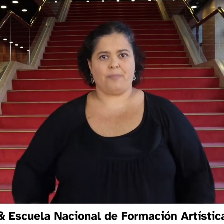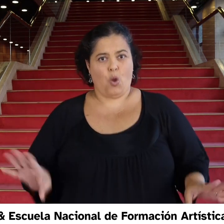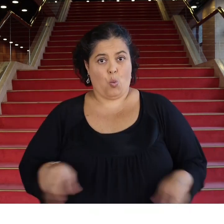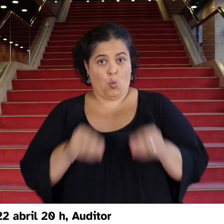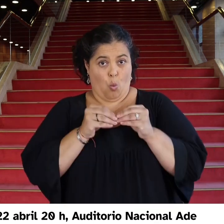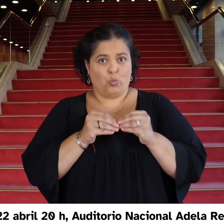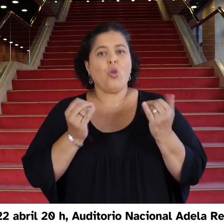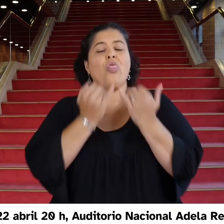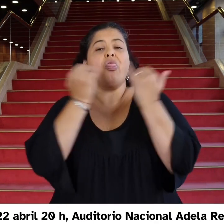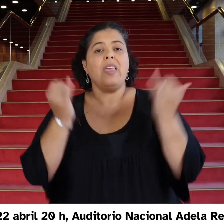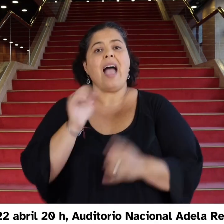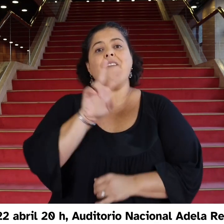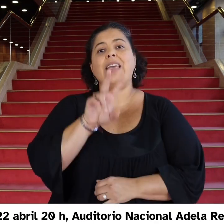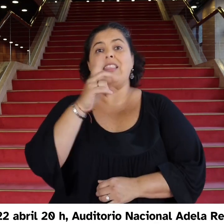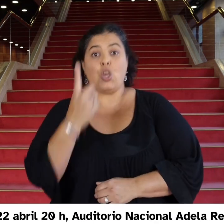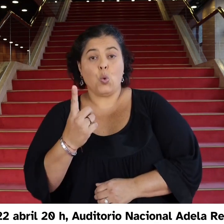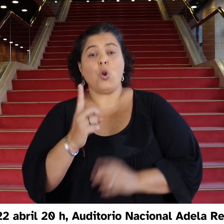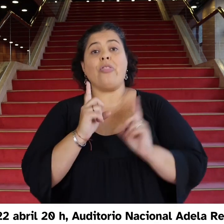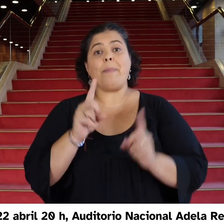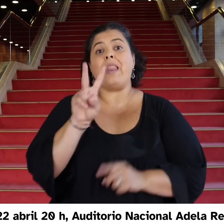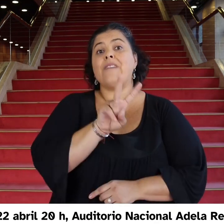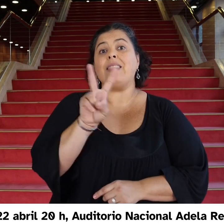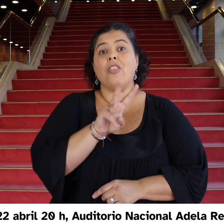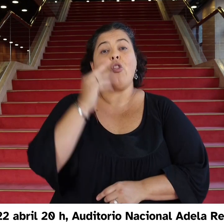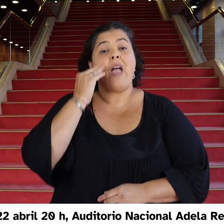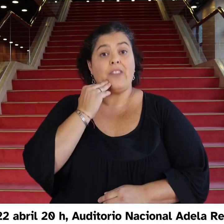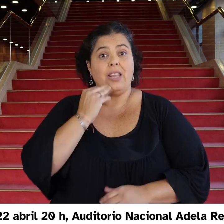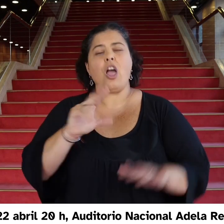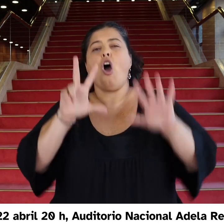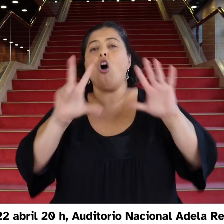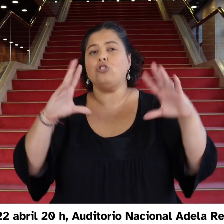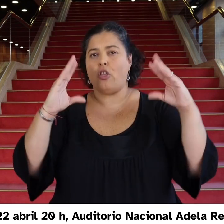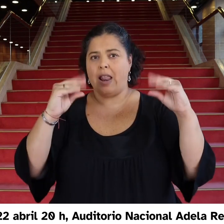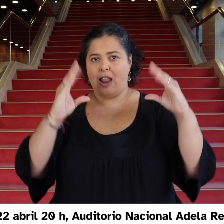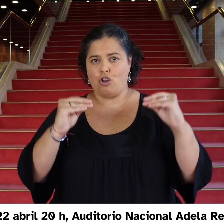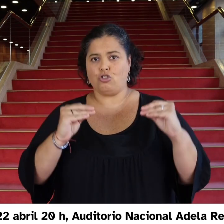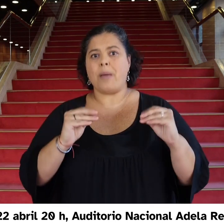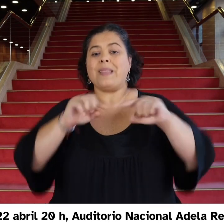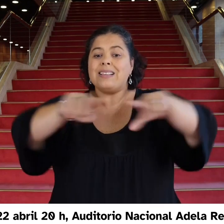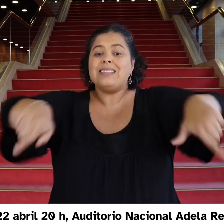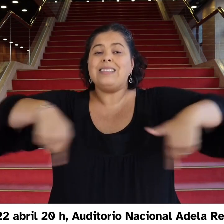21 y 22 de abril, 20 horas, Auditorio Nacional Adela Reta